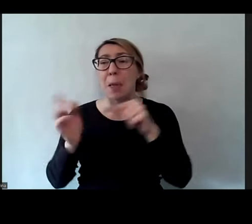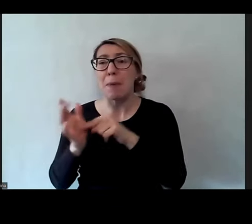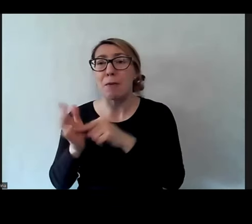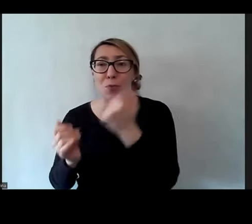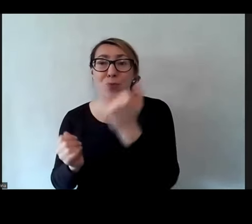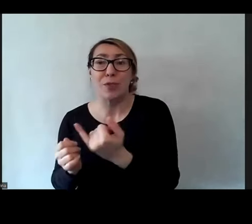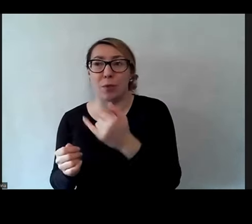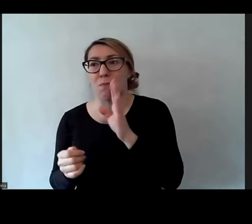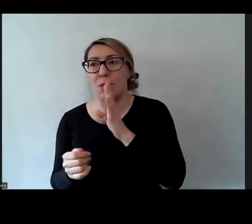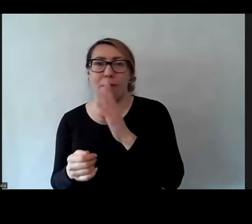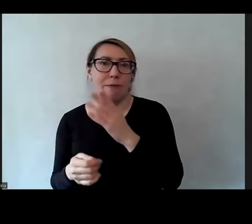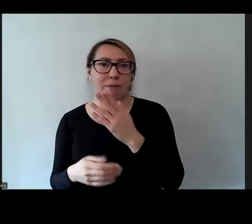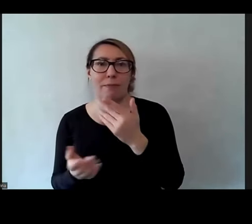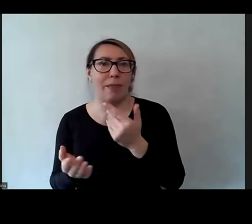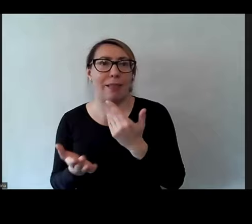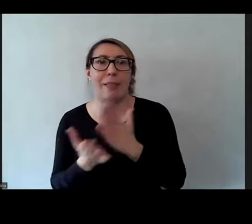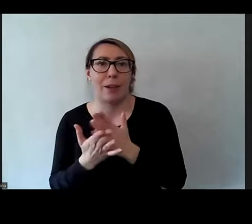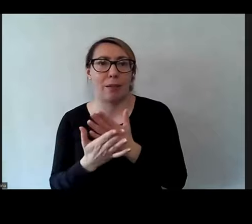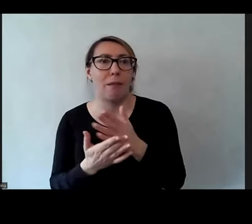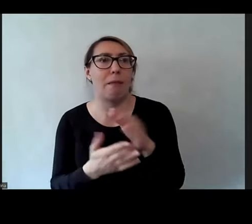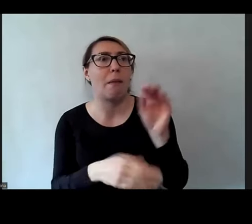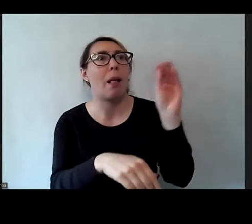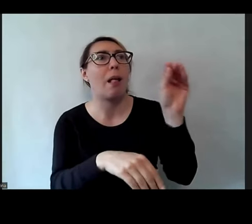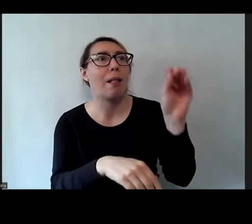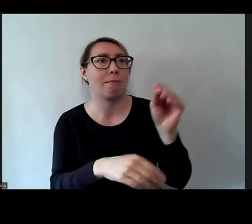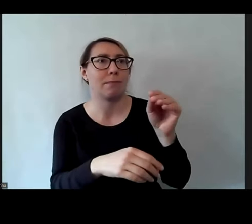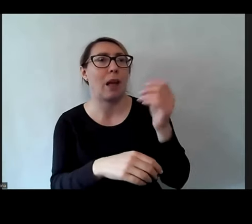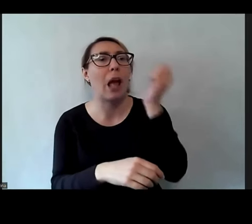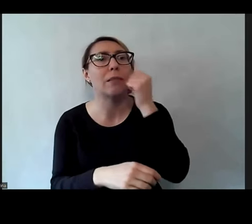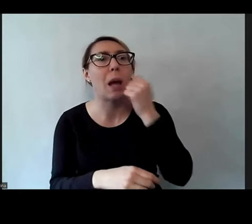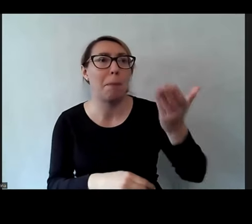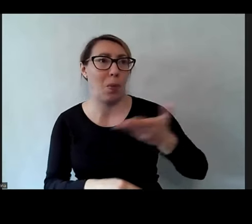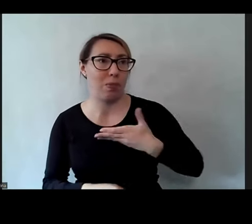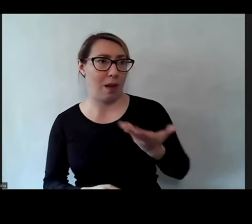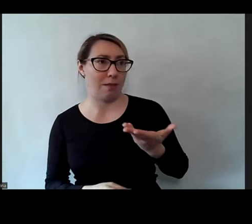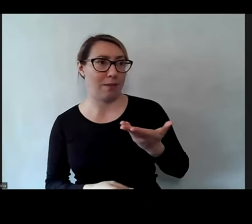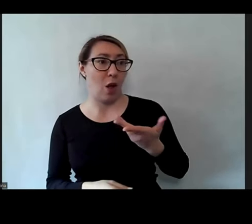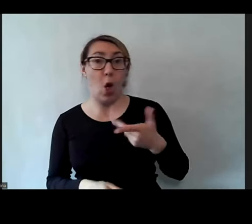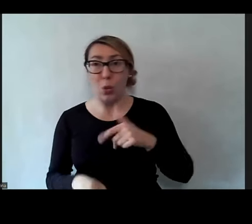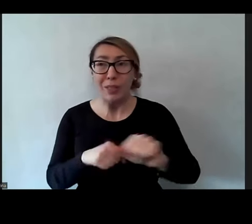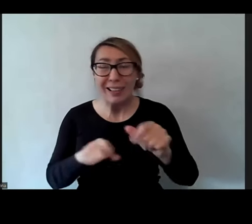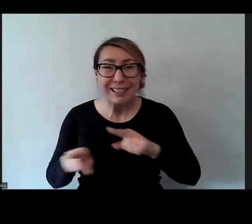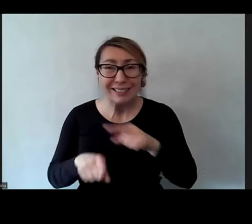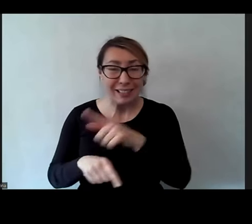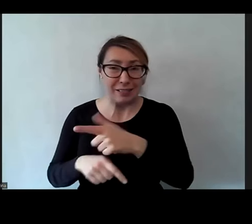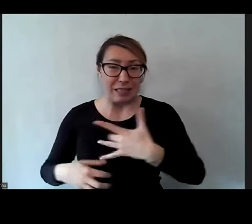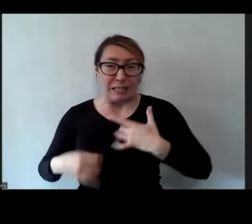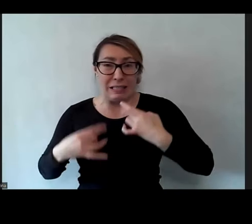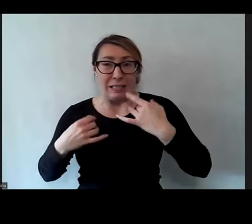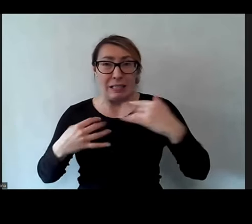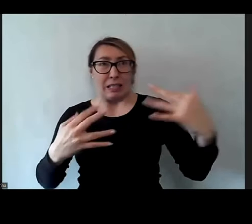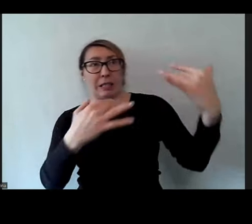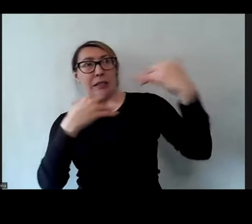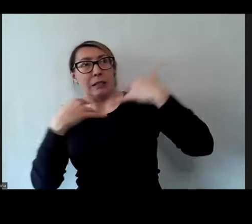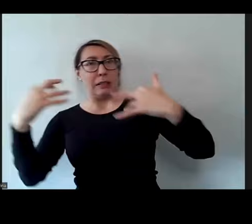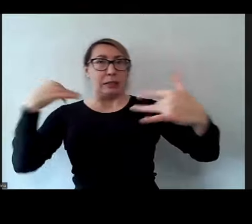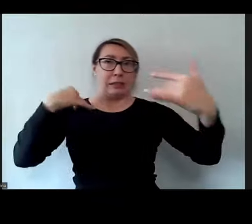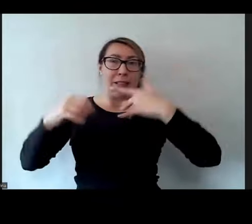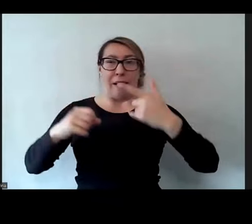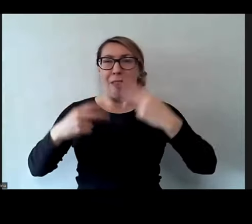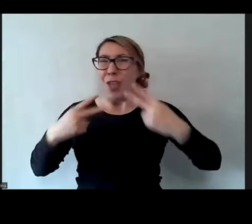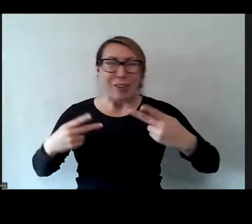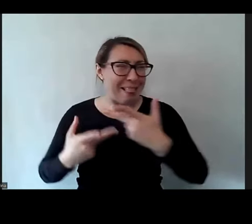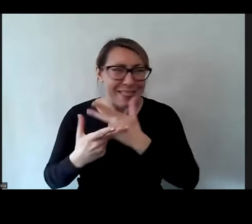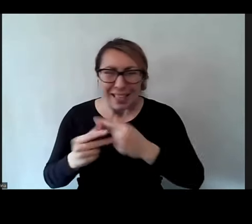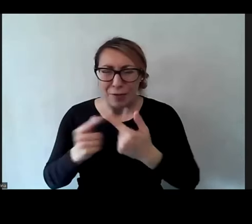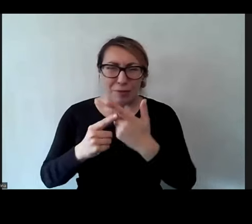nie wiem, chce jabłko. Po prostu. Ono nie jest ani niestabilne, ani nieprzebodźcowane, ani niegrzeczne,